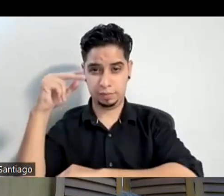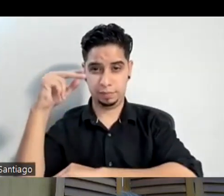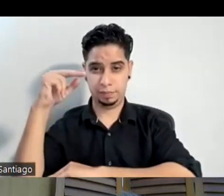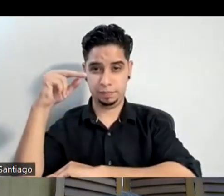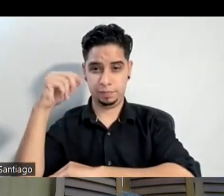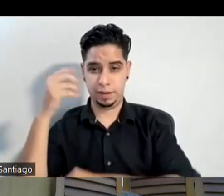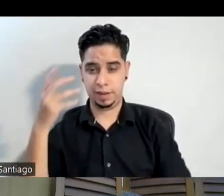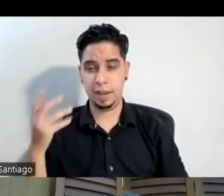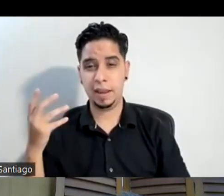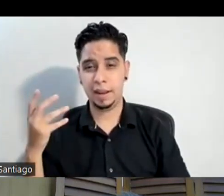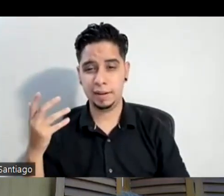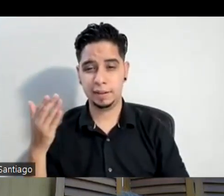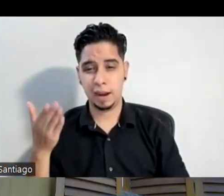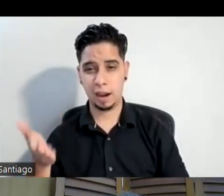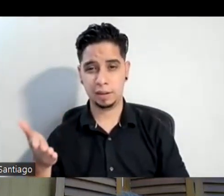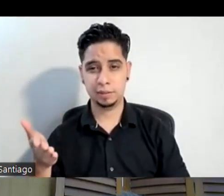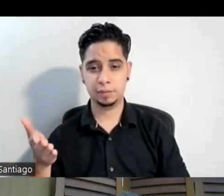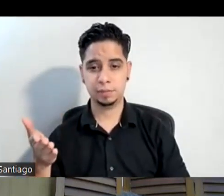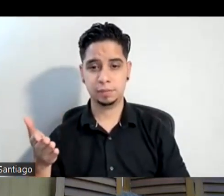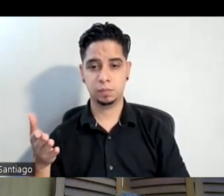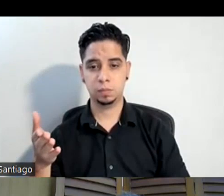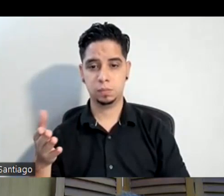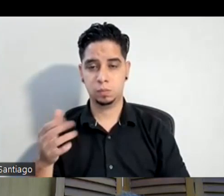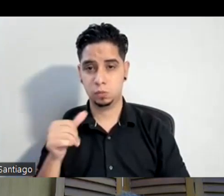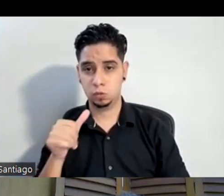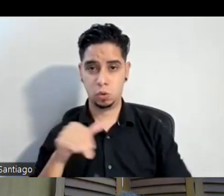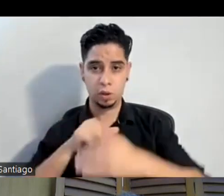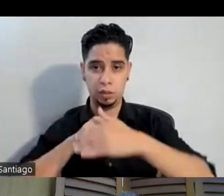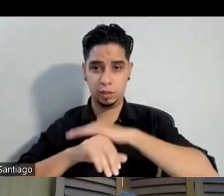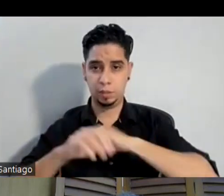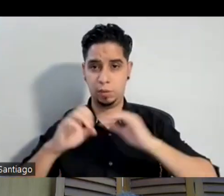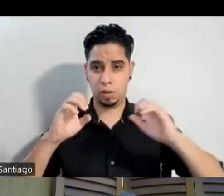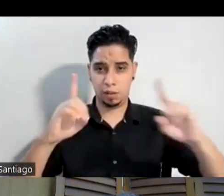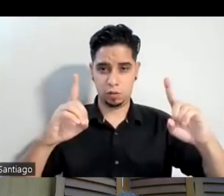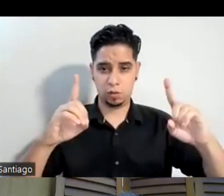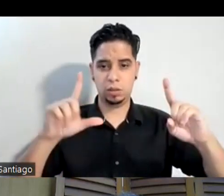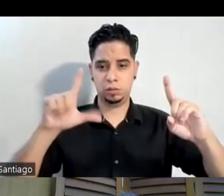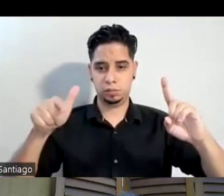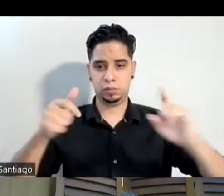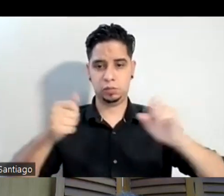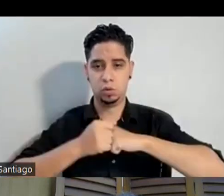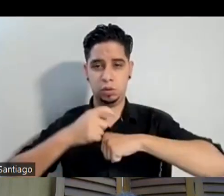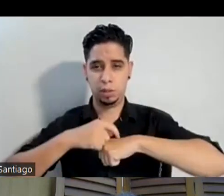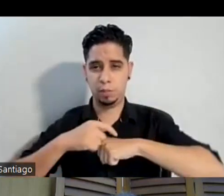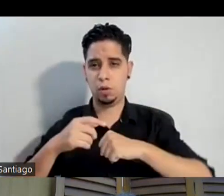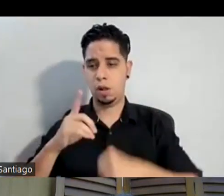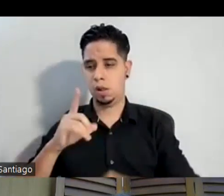pues decidí no entré primero por la facultad de educación y después hablando con Dean Saya el Raed Blanco que es de mano